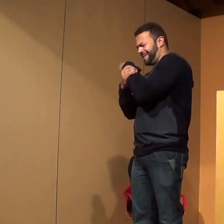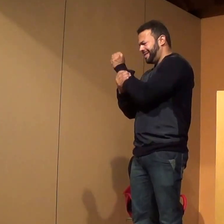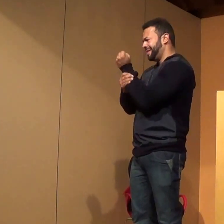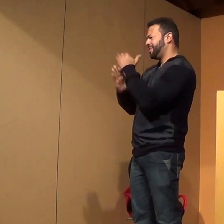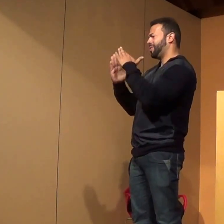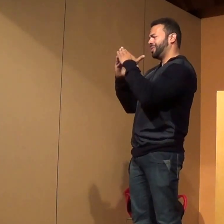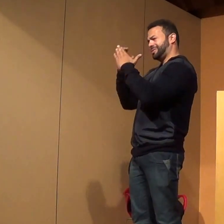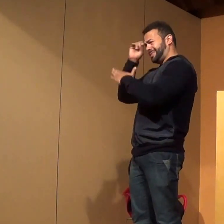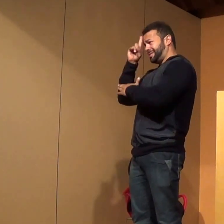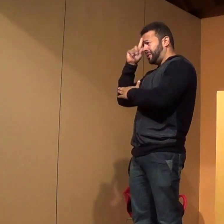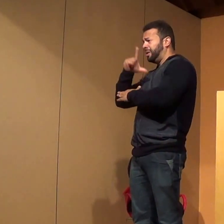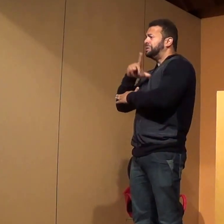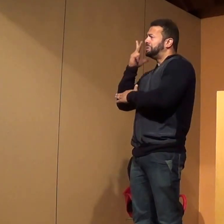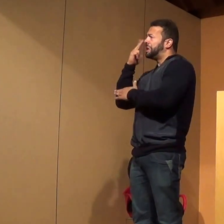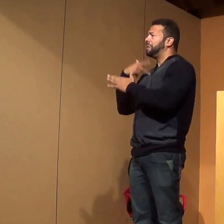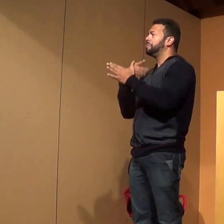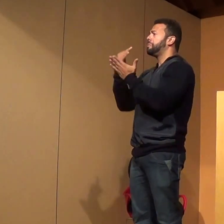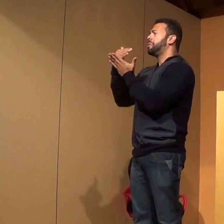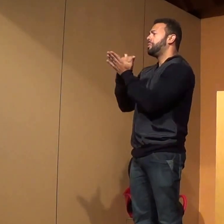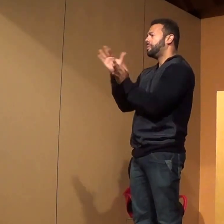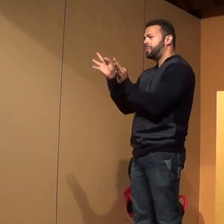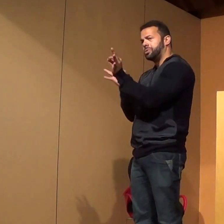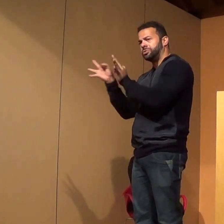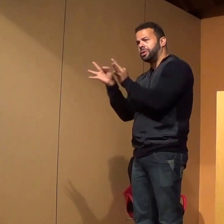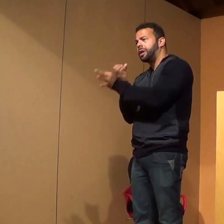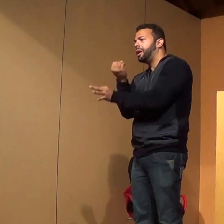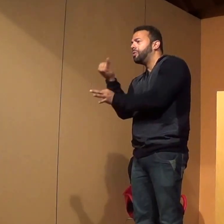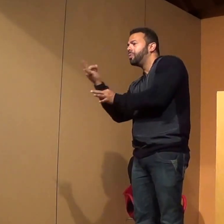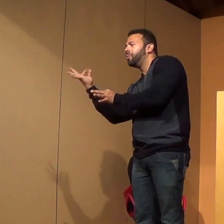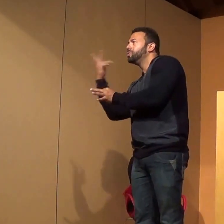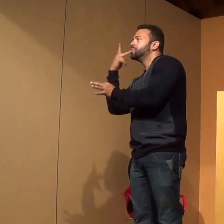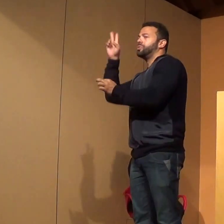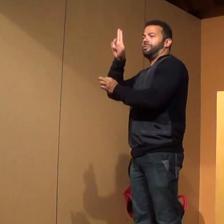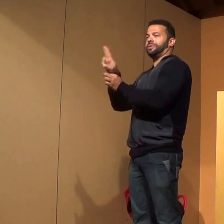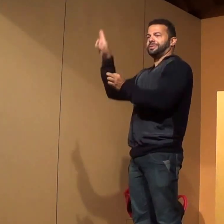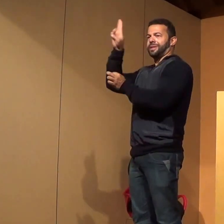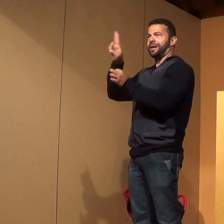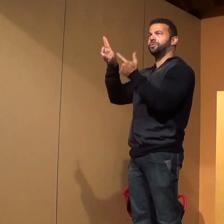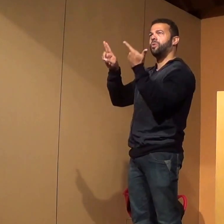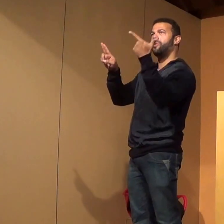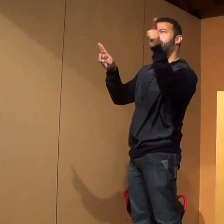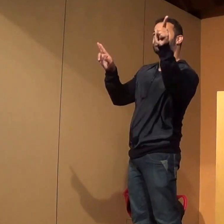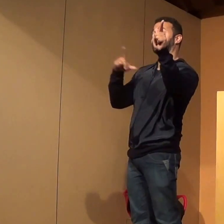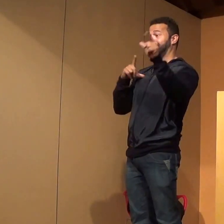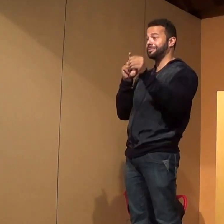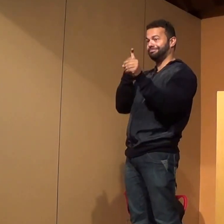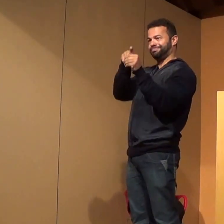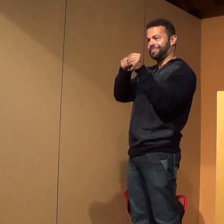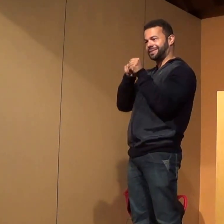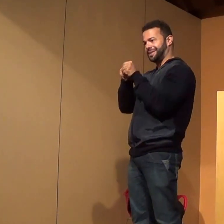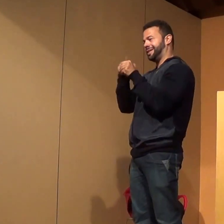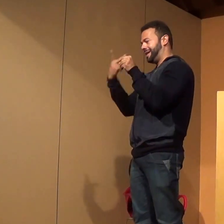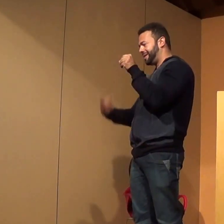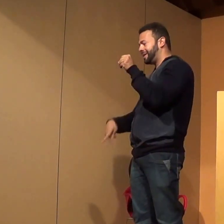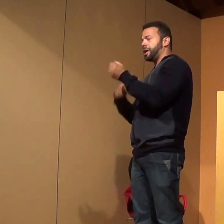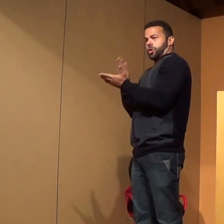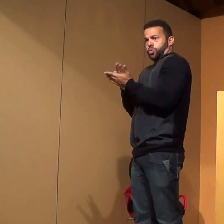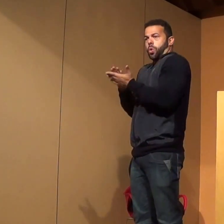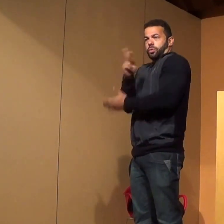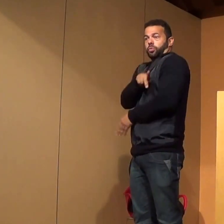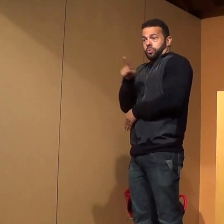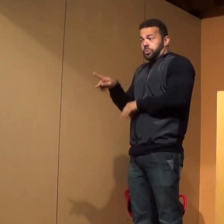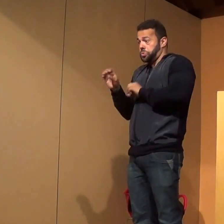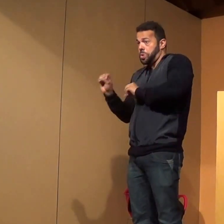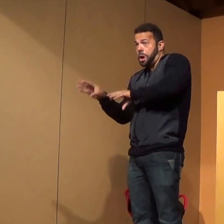projetos lá em parceria com outras universidades. Nesta universidade, eu dou aula aqui neste mesmo